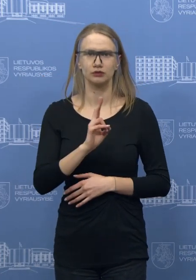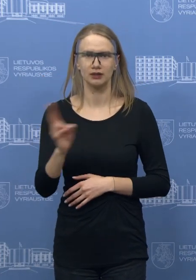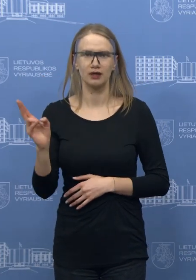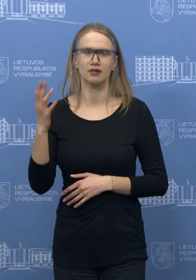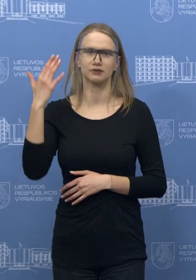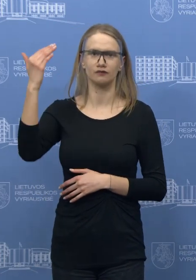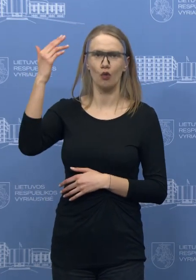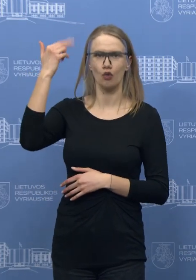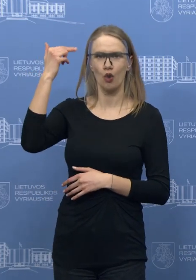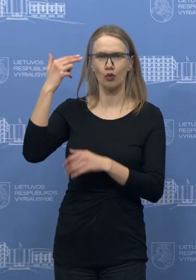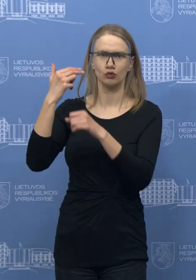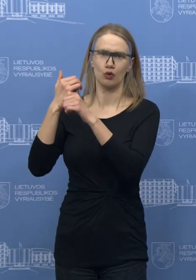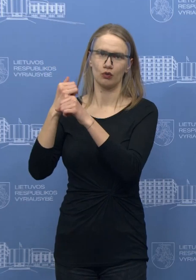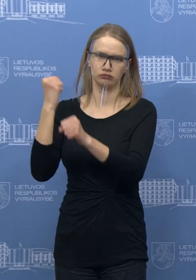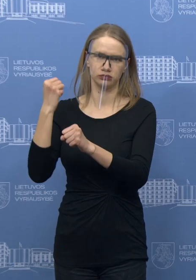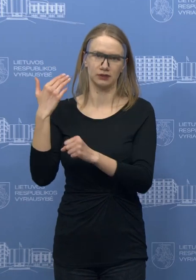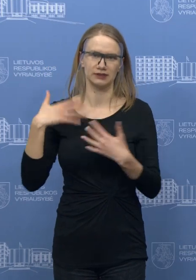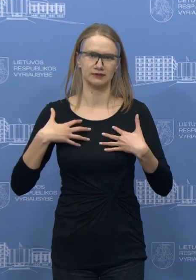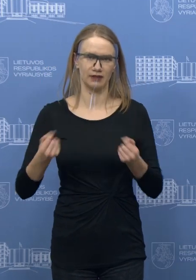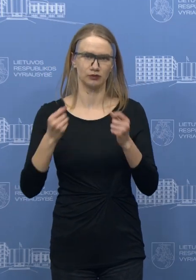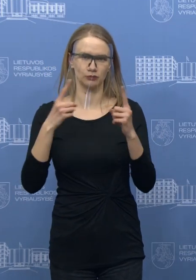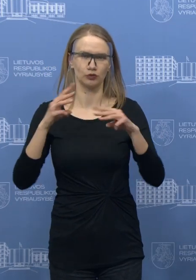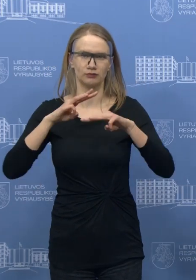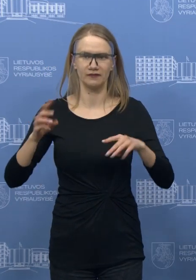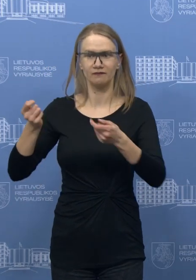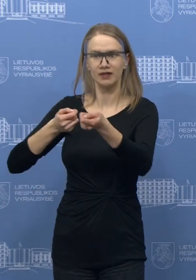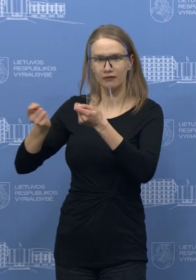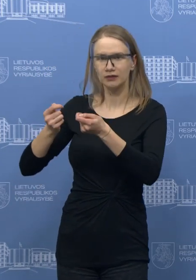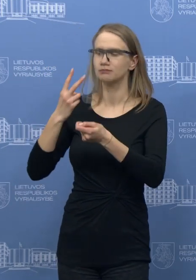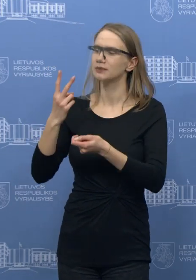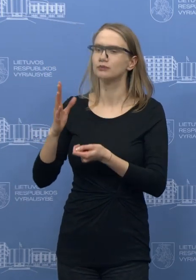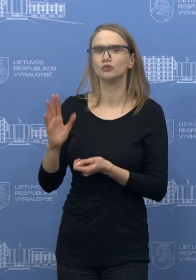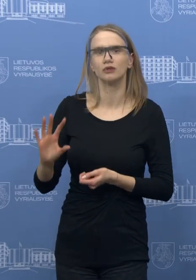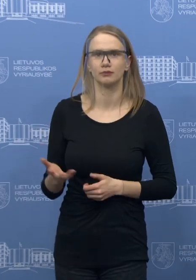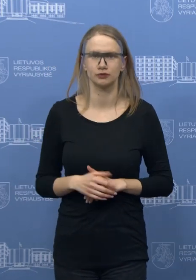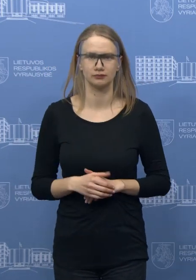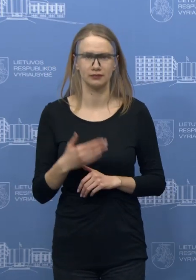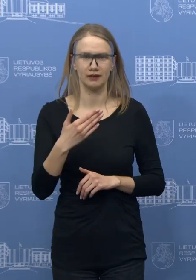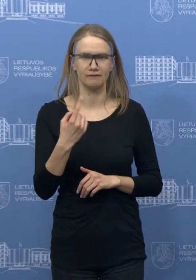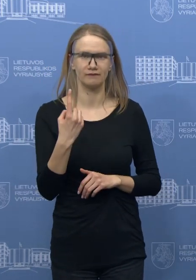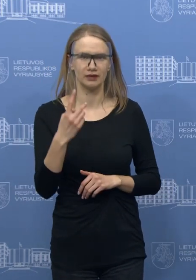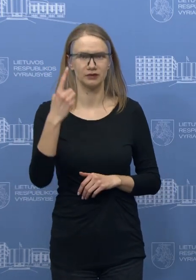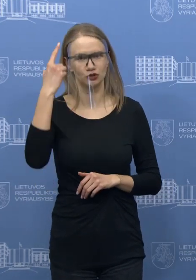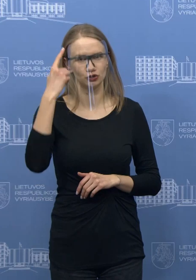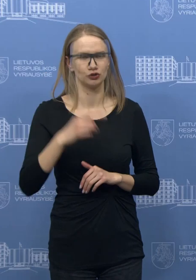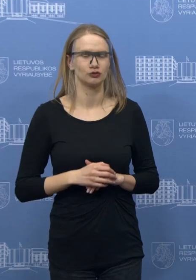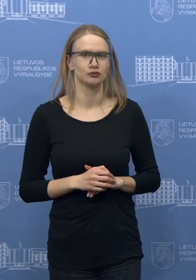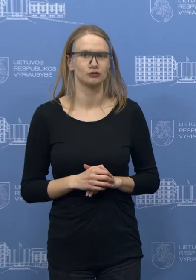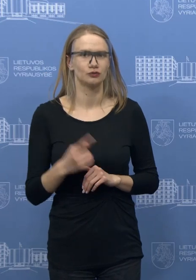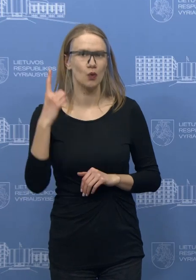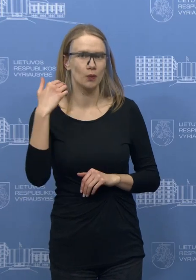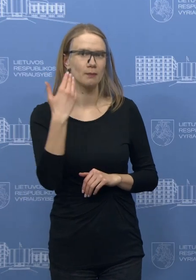ir savininko šitos įstaigos yra sveikatos apsaugos ministerijos. Taip, M1 žinios, Simona Kvedrytė, prašom.